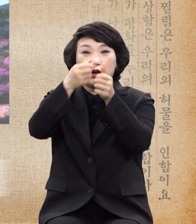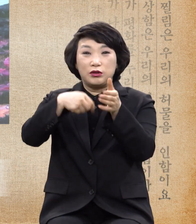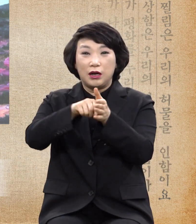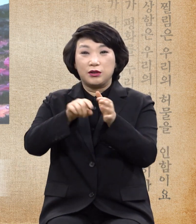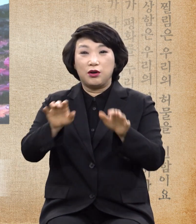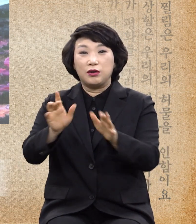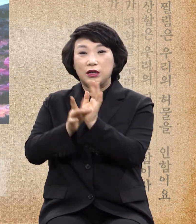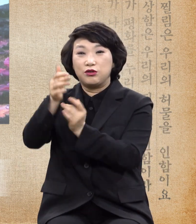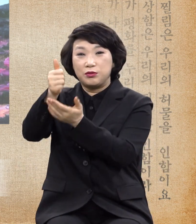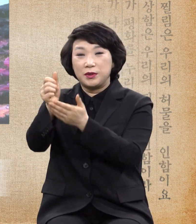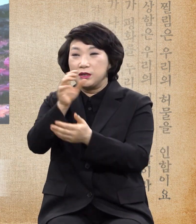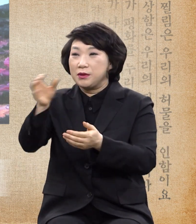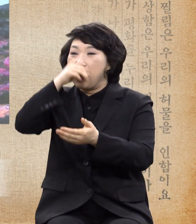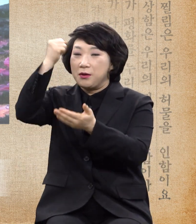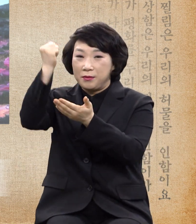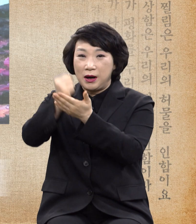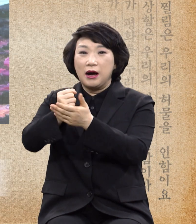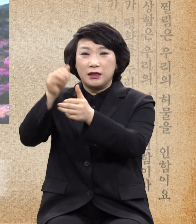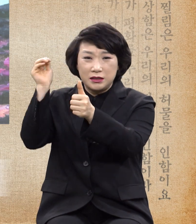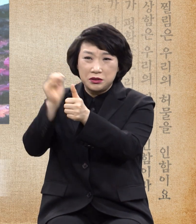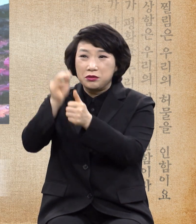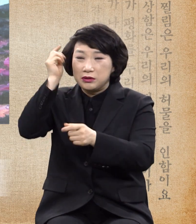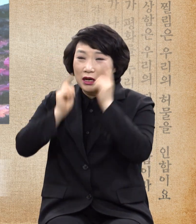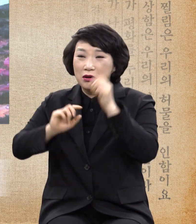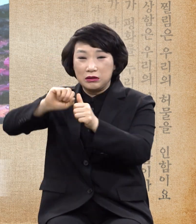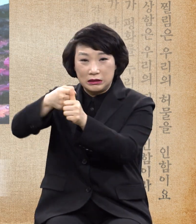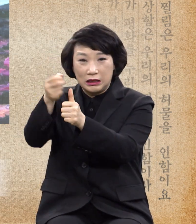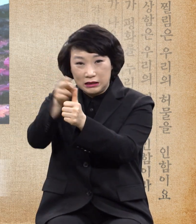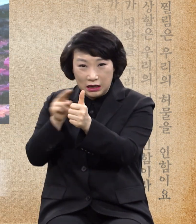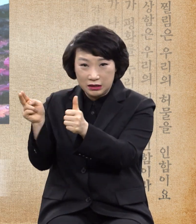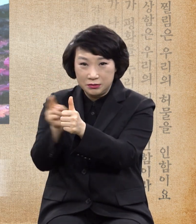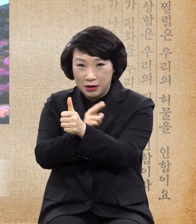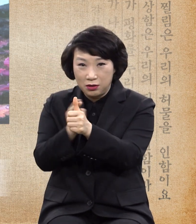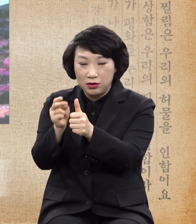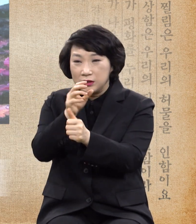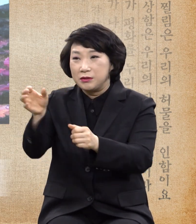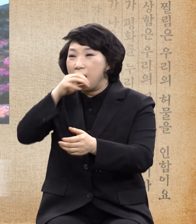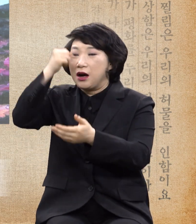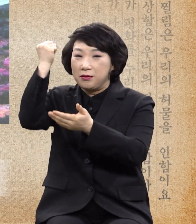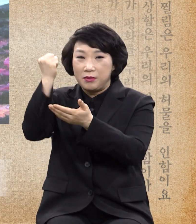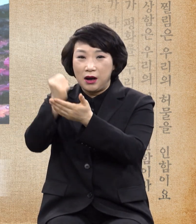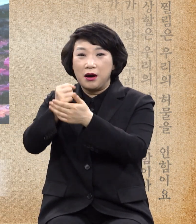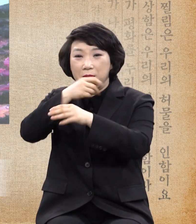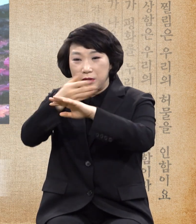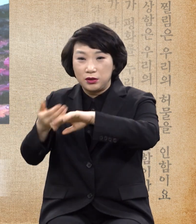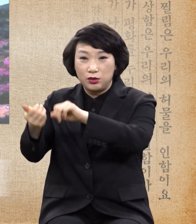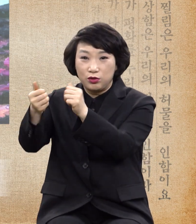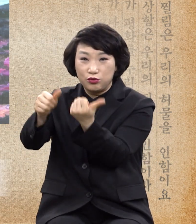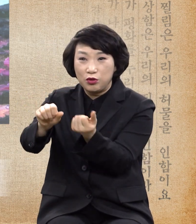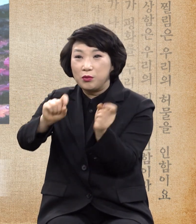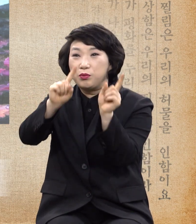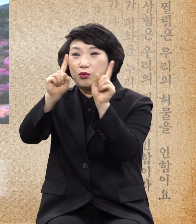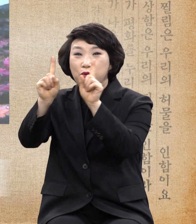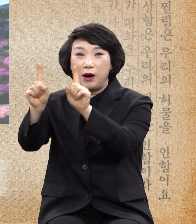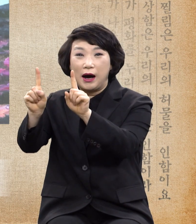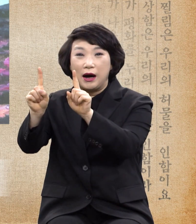상하고 징계받고 철찍에 맞으시고 십자가에 피 흘려 죽으시고 부활을 통해 사망의